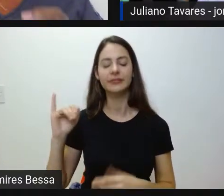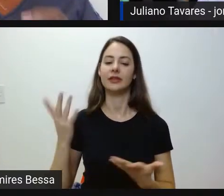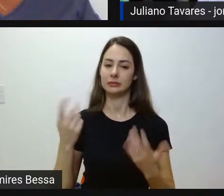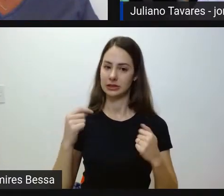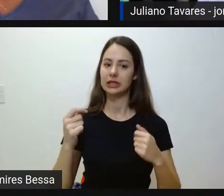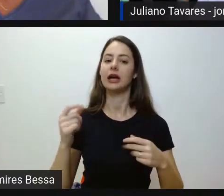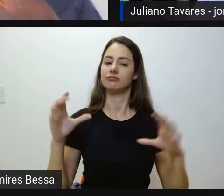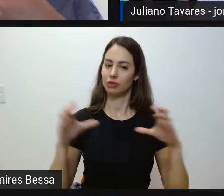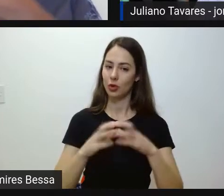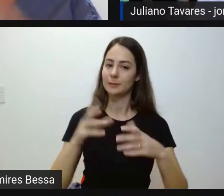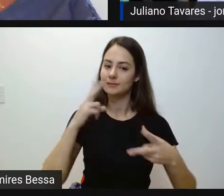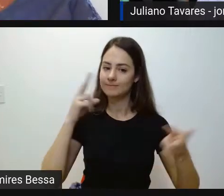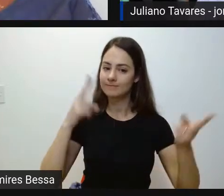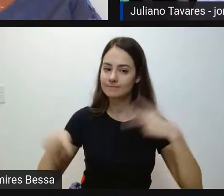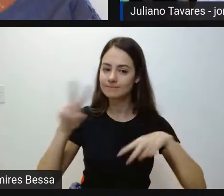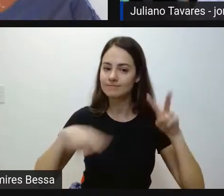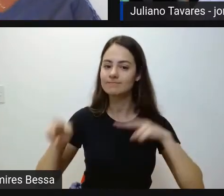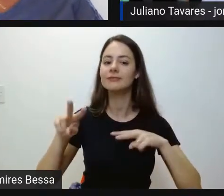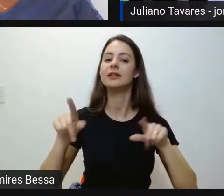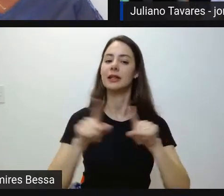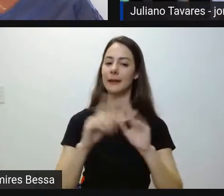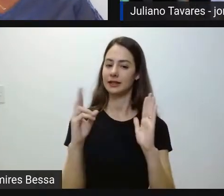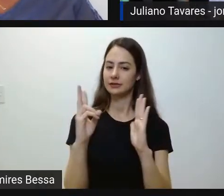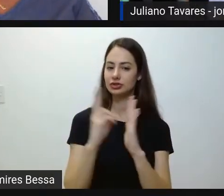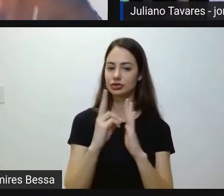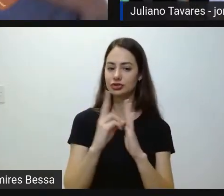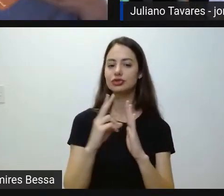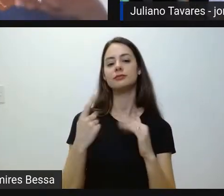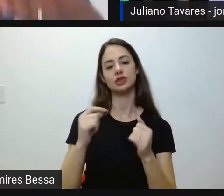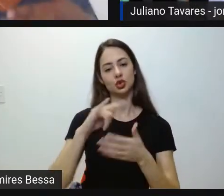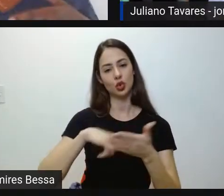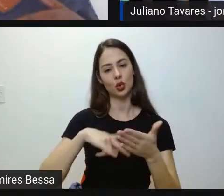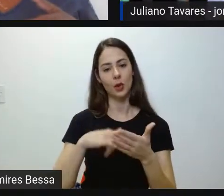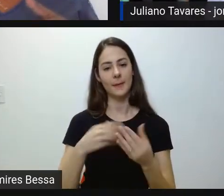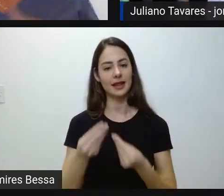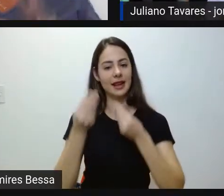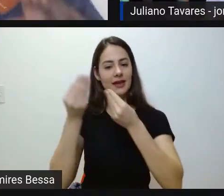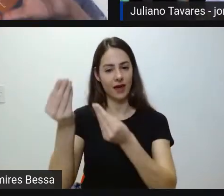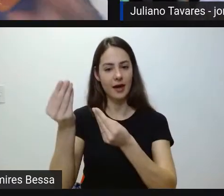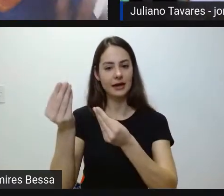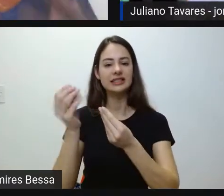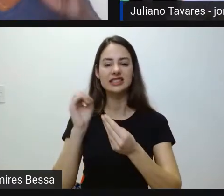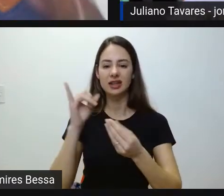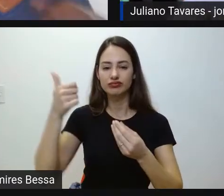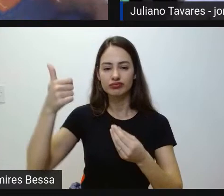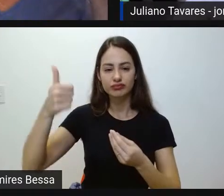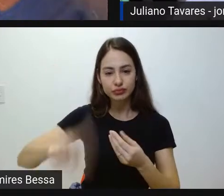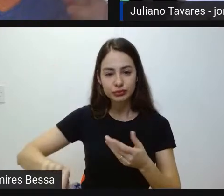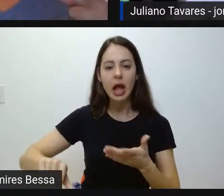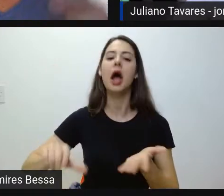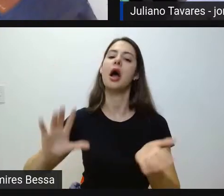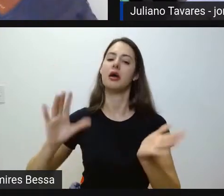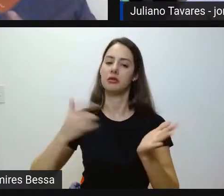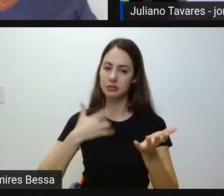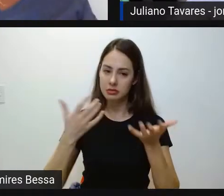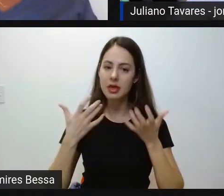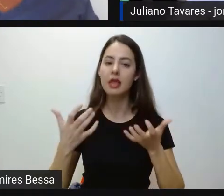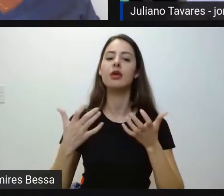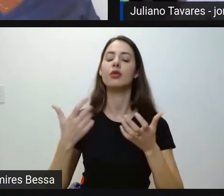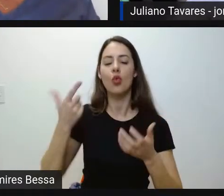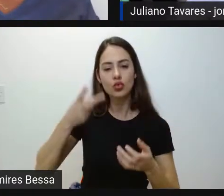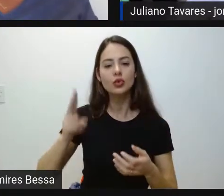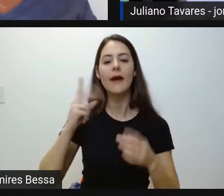comissão de verificação e pessoas indígenas levam a documentação. Houve indeferimento? Ok, vamos lá, continuamos na luta.